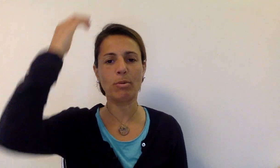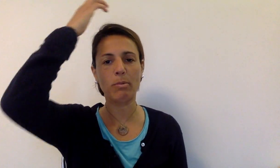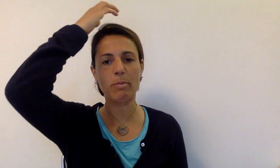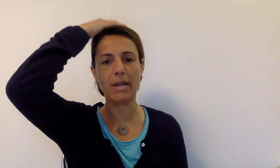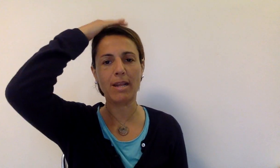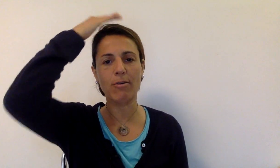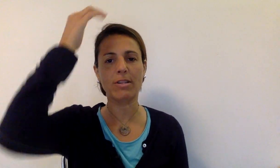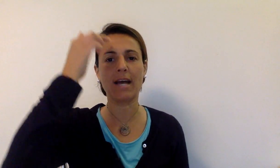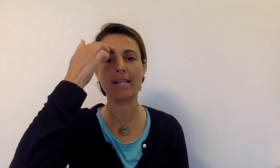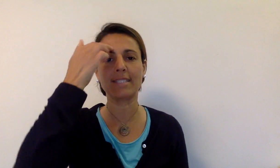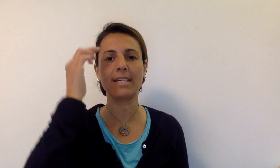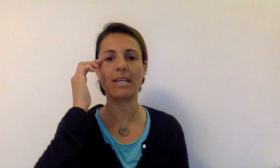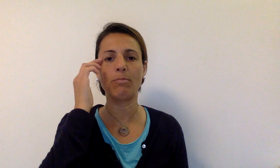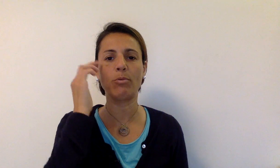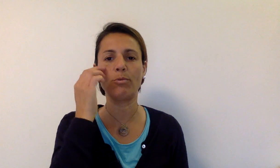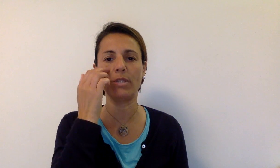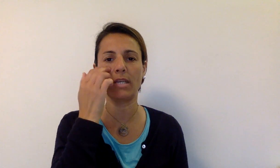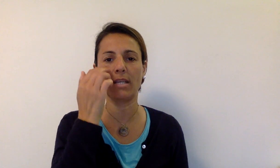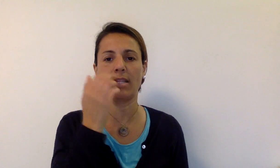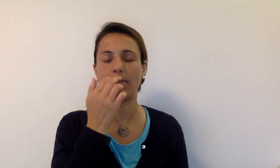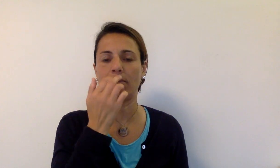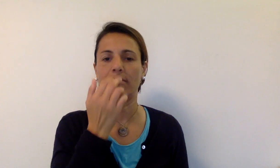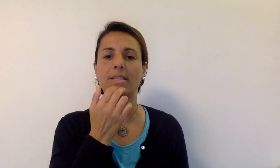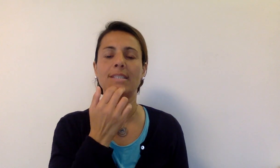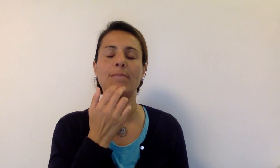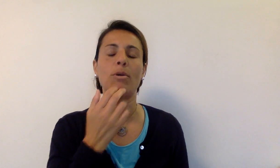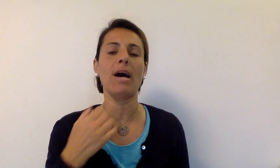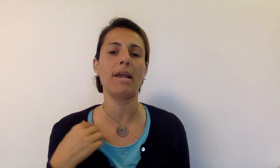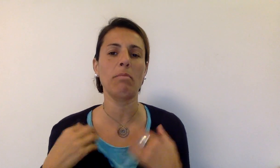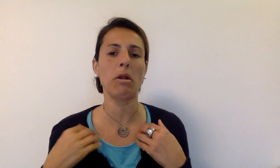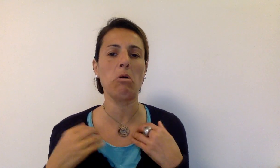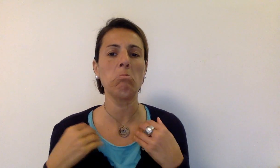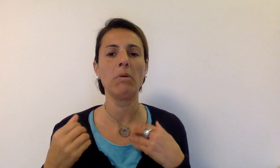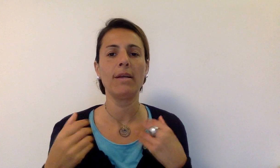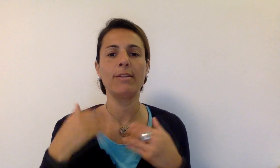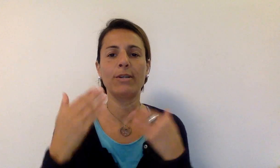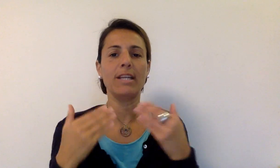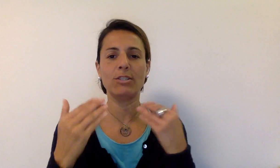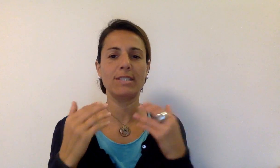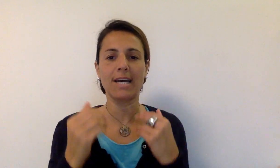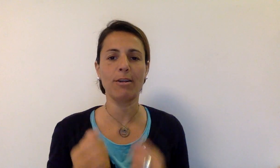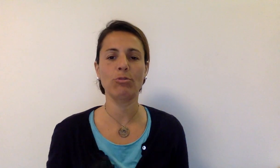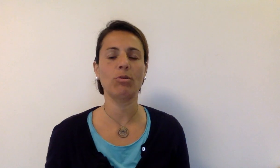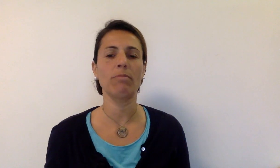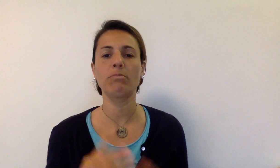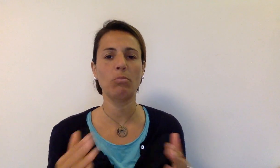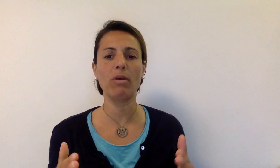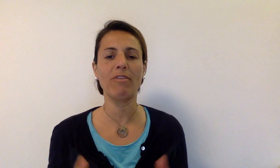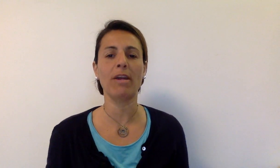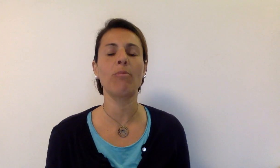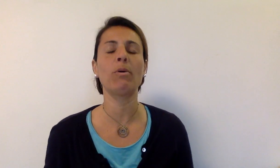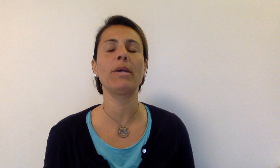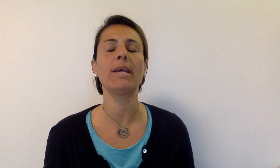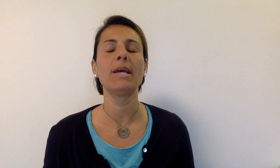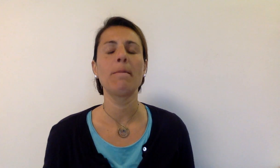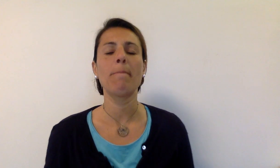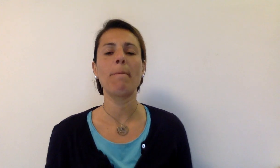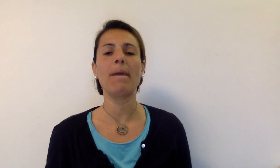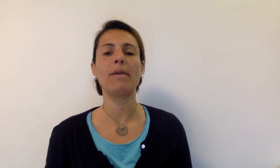proprio per ricordarsi i punti da stimolare però non è necessario cioè puoi farlo poi man mano